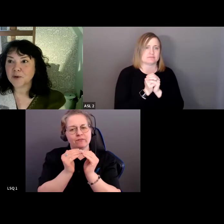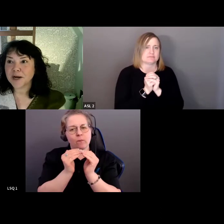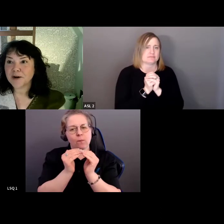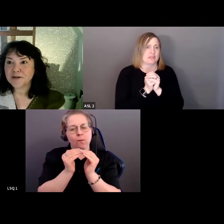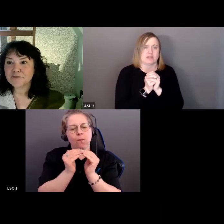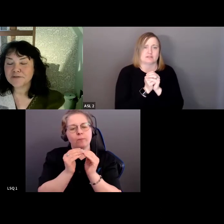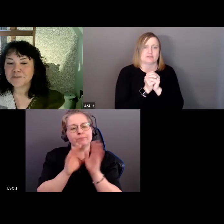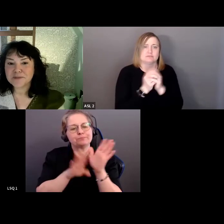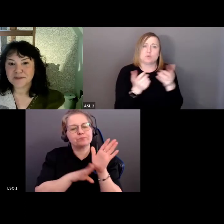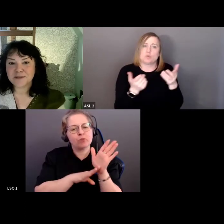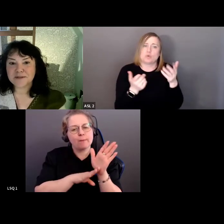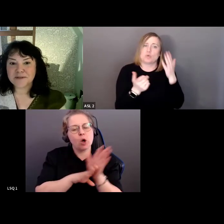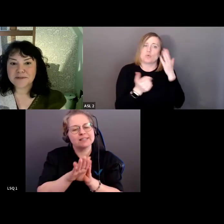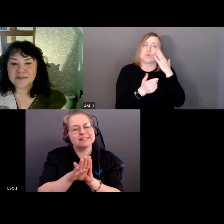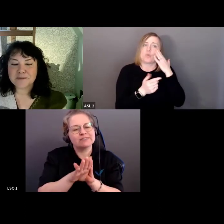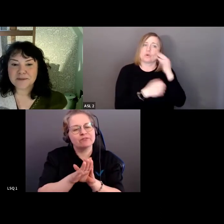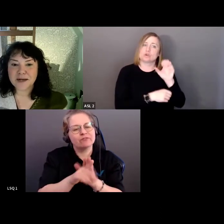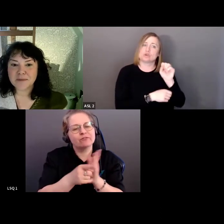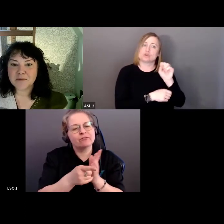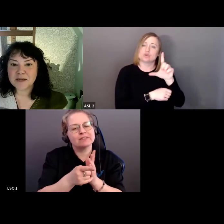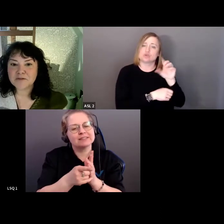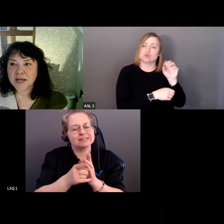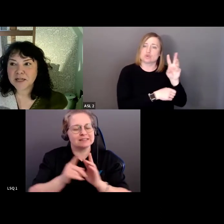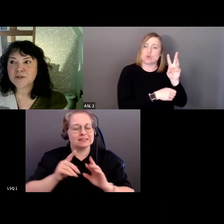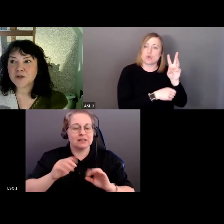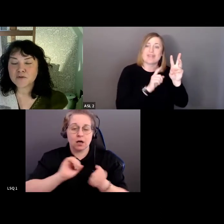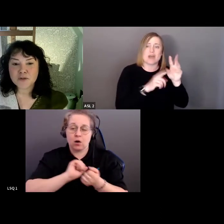Progressive, c'est une révolution culturelle.